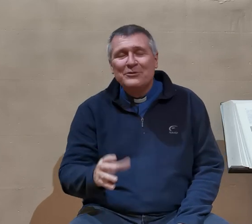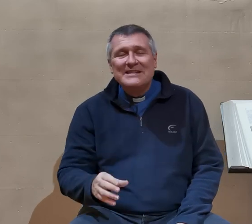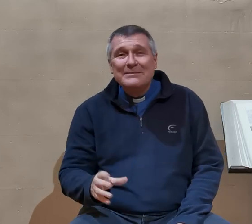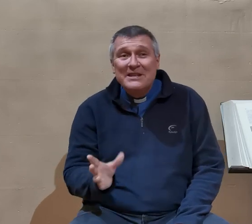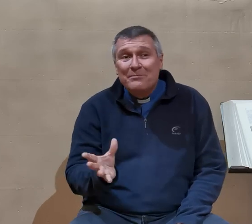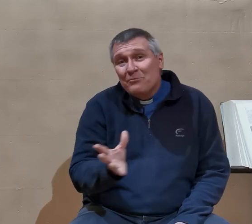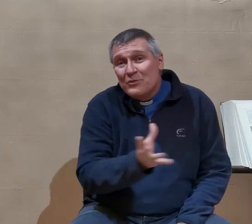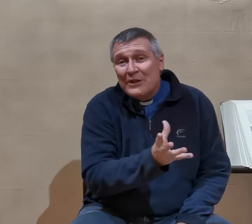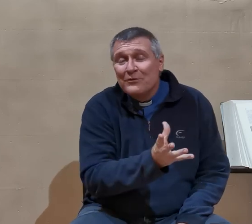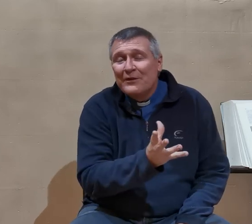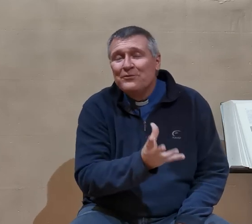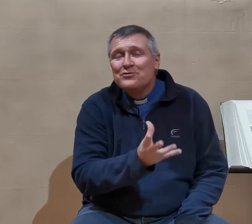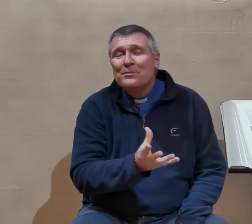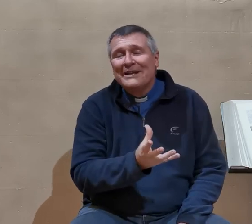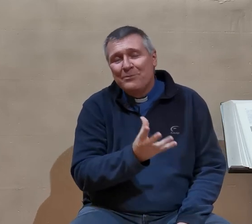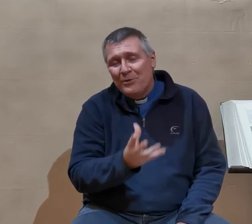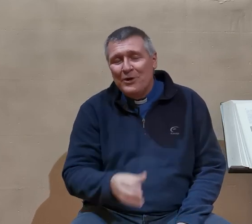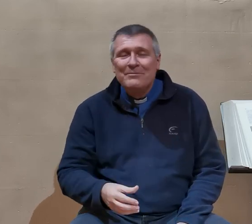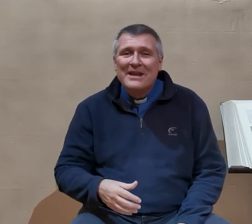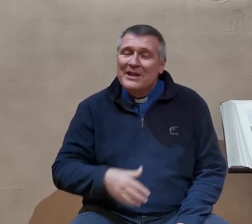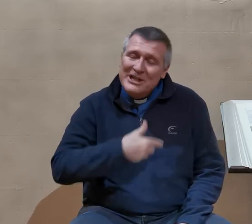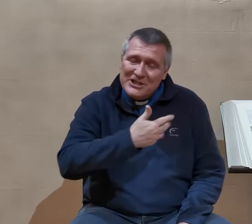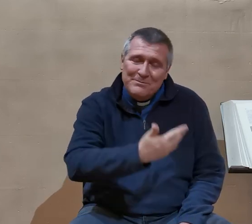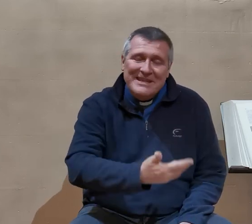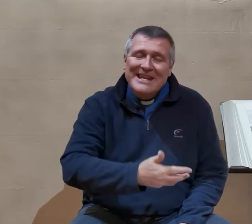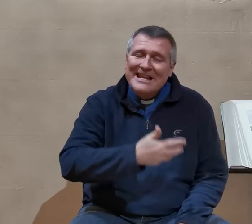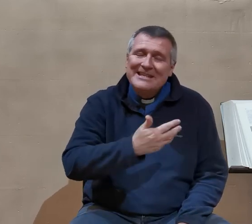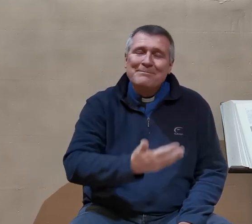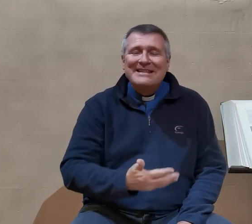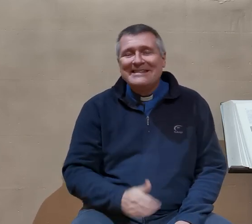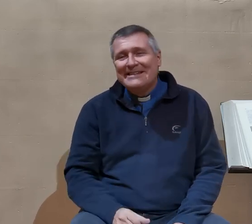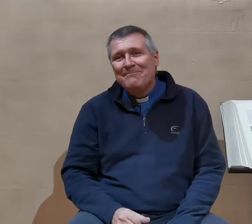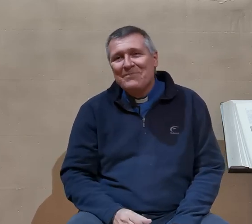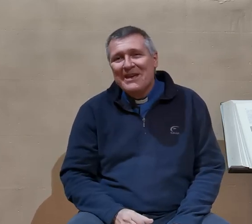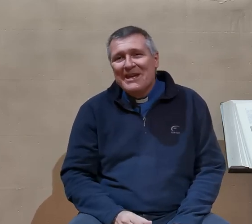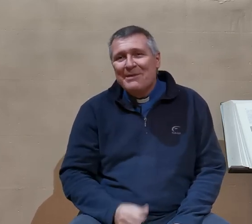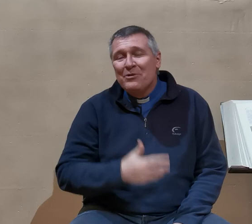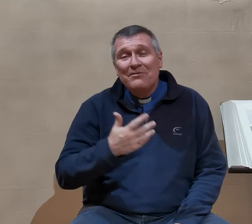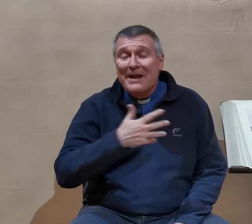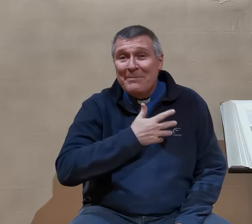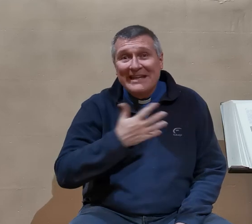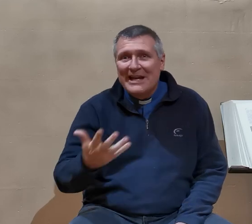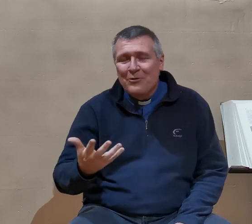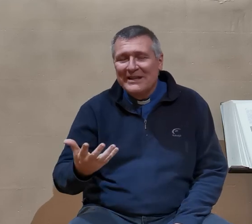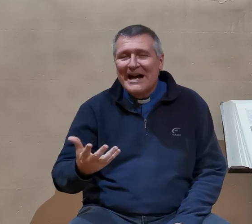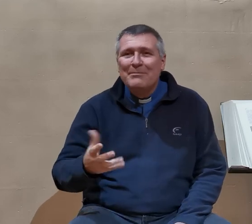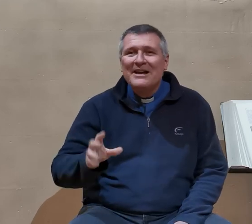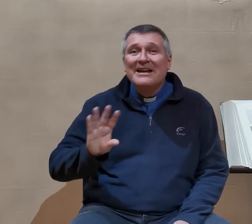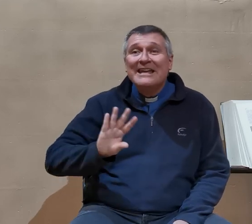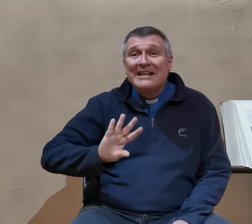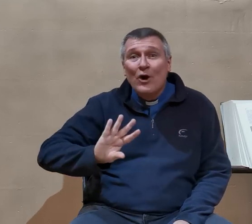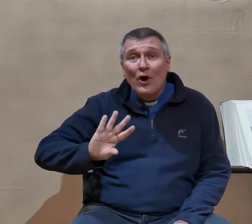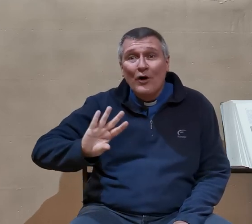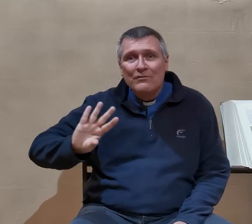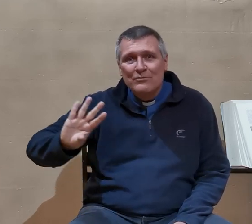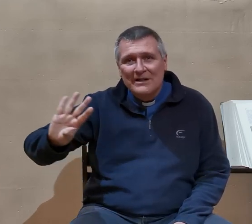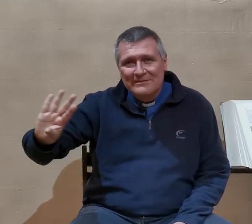'appelle Onésime, il a trouvé refuge auprès de Paul. Il a cheminé, il a été baptisé. Et Paul fait un pari incroyable, il renvoie